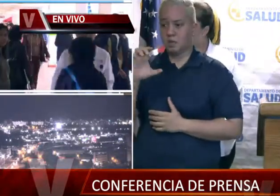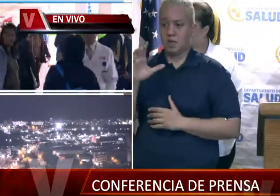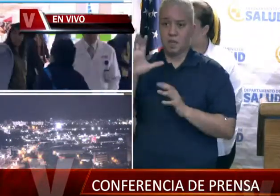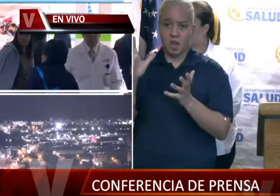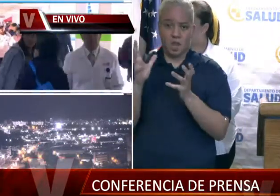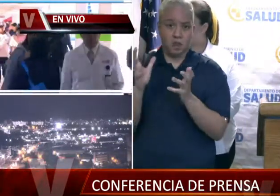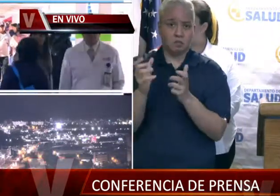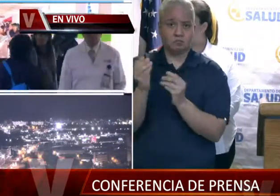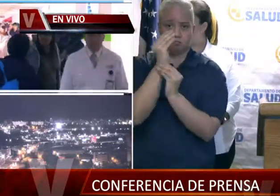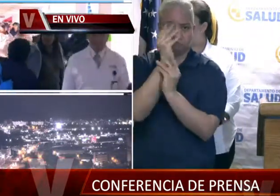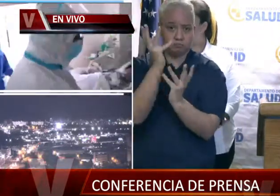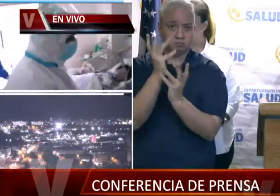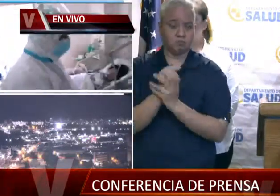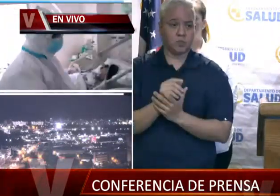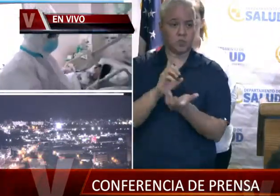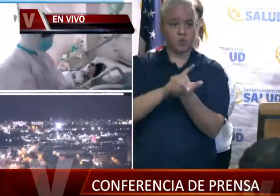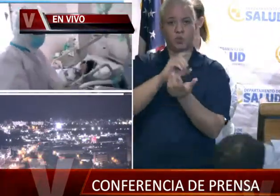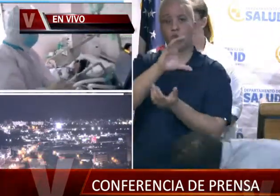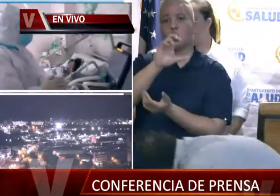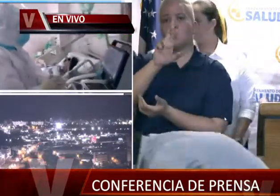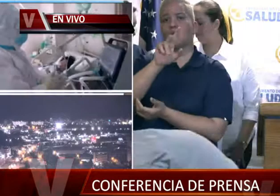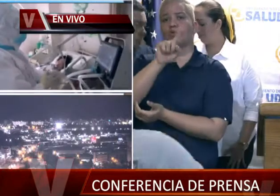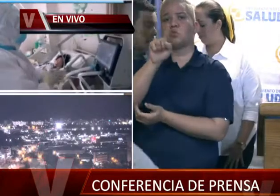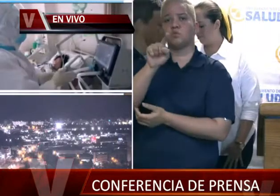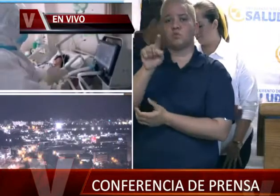expresiones. Doctor Cruz, por favor.